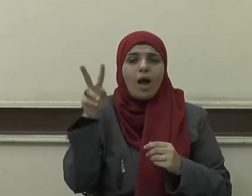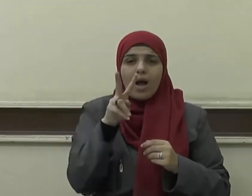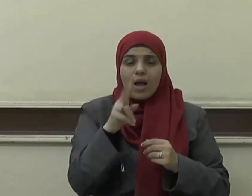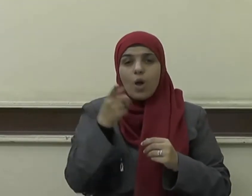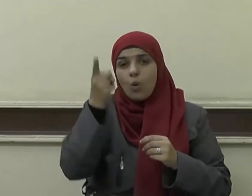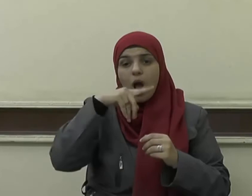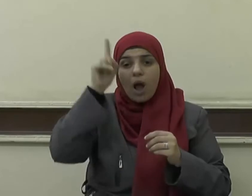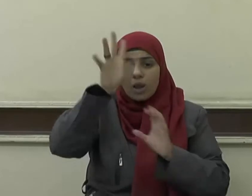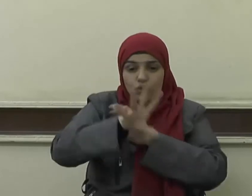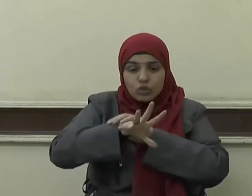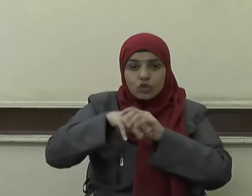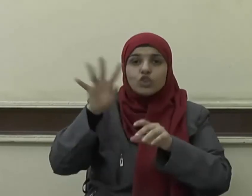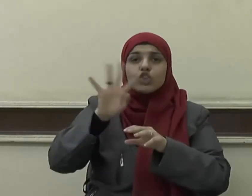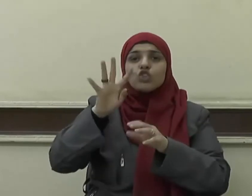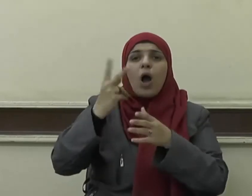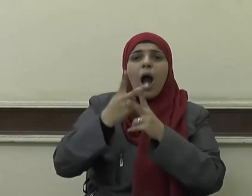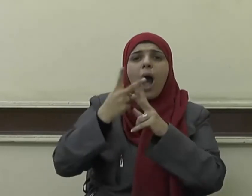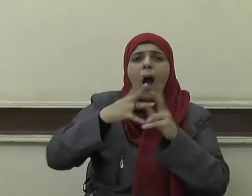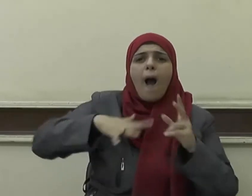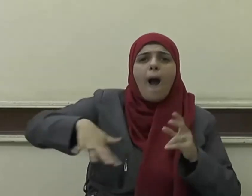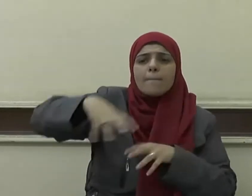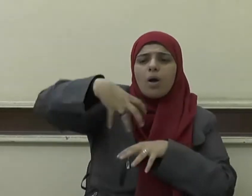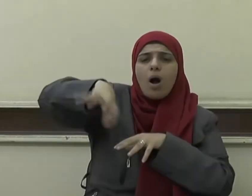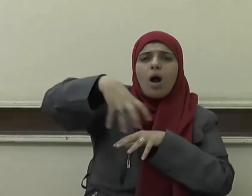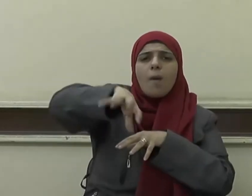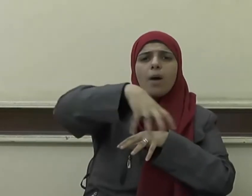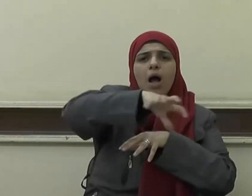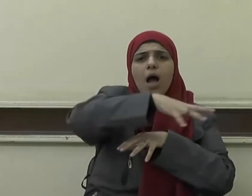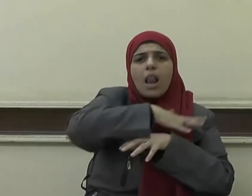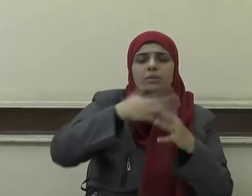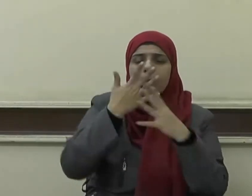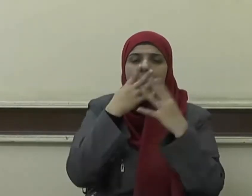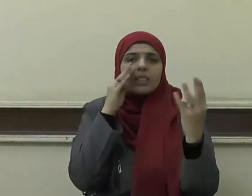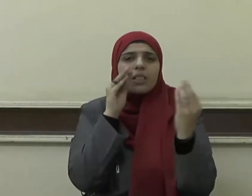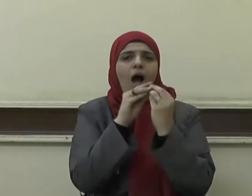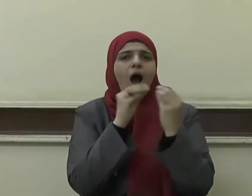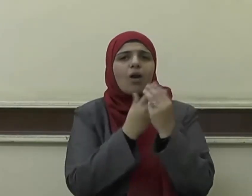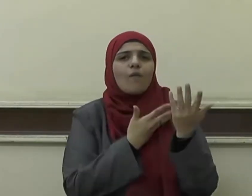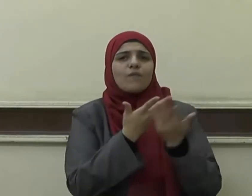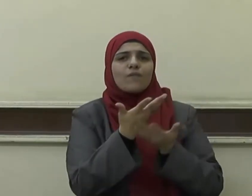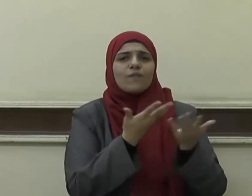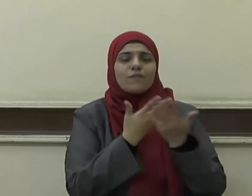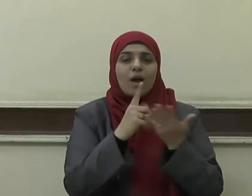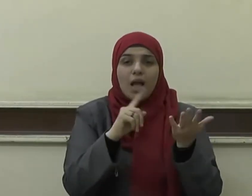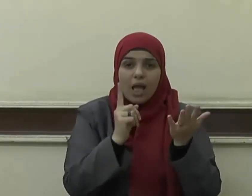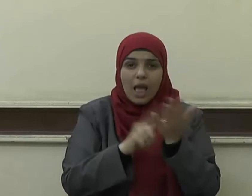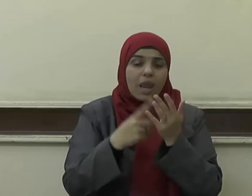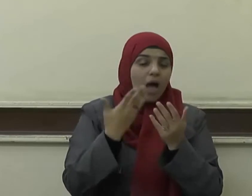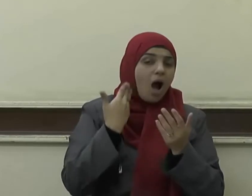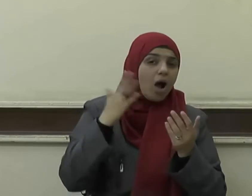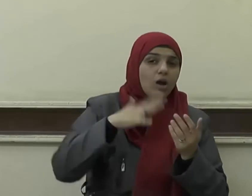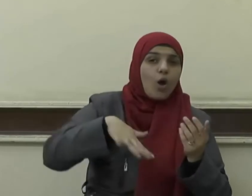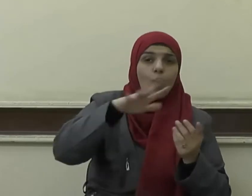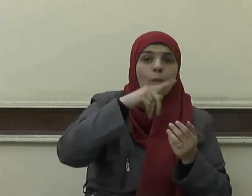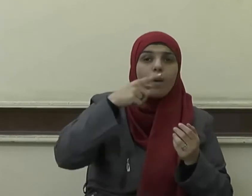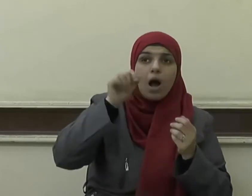وقبائل لتعارفوا إن أكرمكم عند الله أتقاكم إن